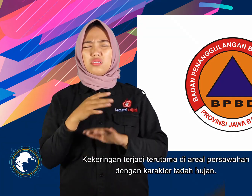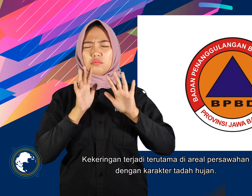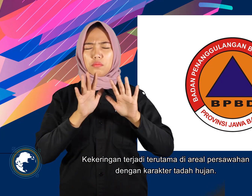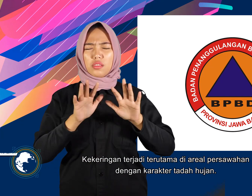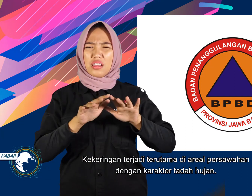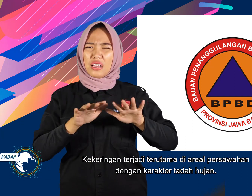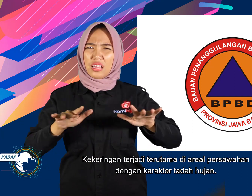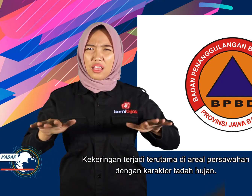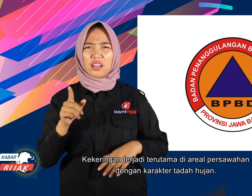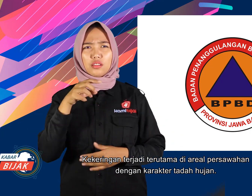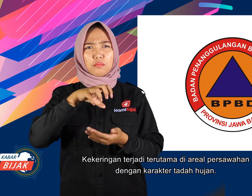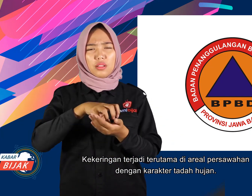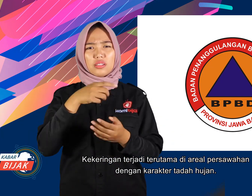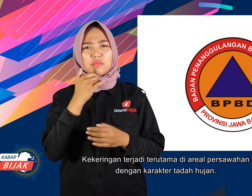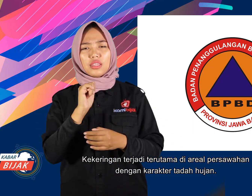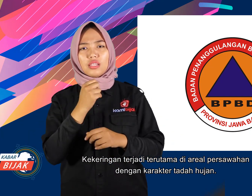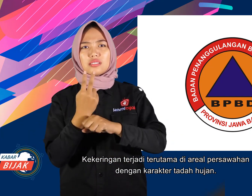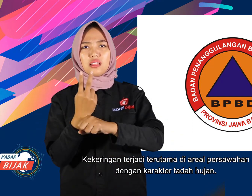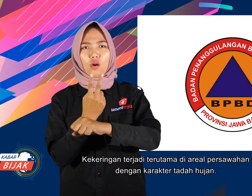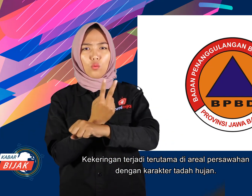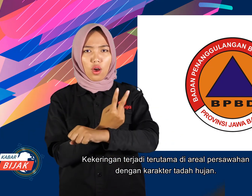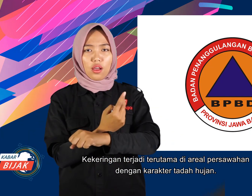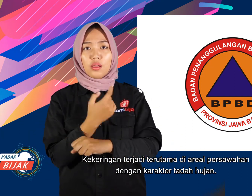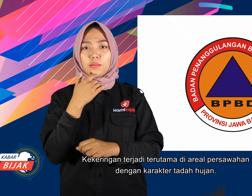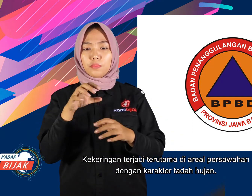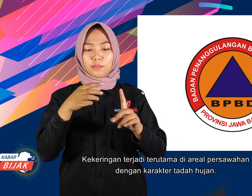Kekeringan terjadi terutama di areal persawahan dengan karakter tada hujan.